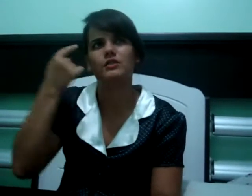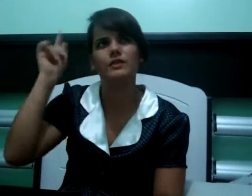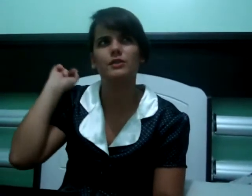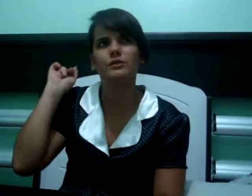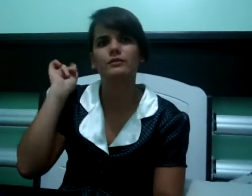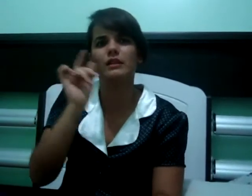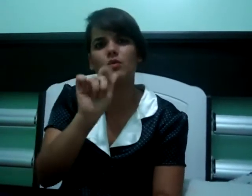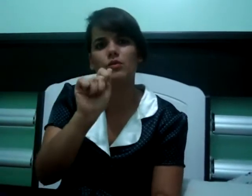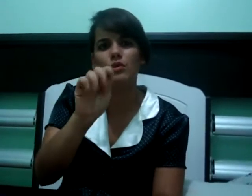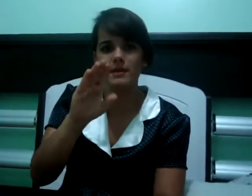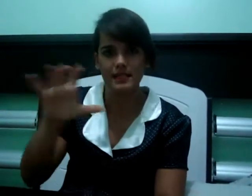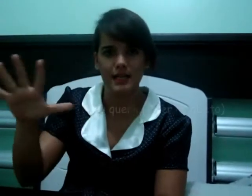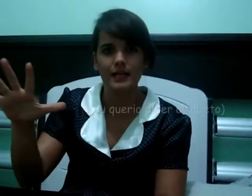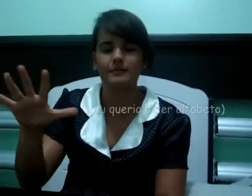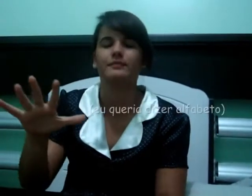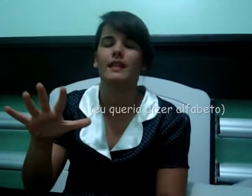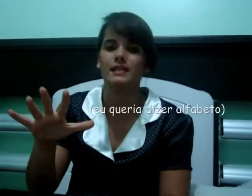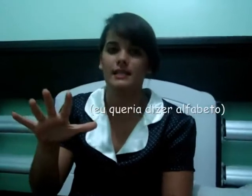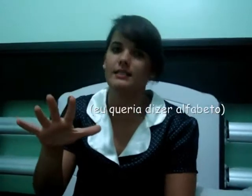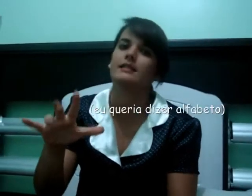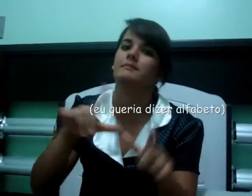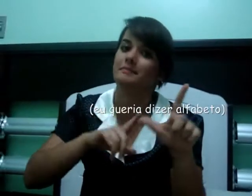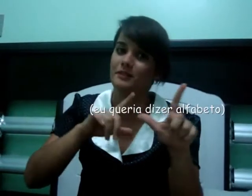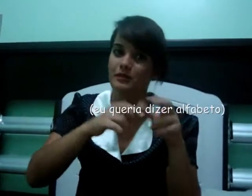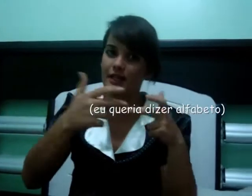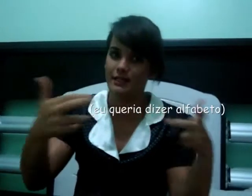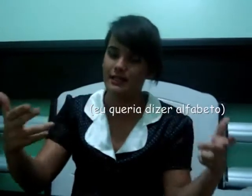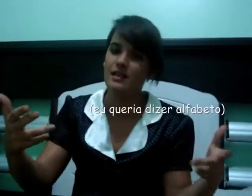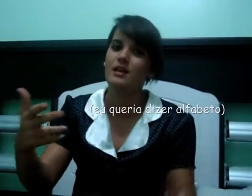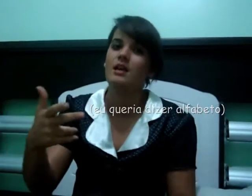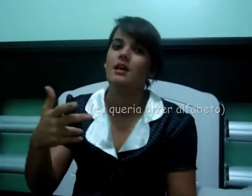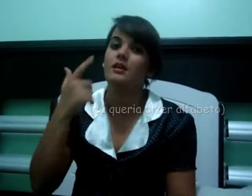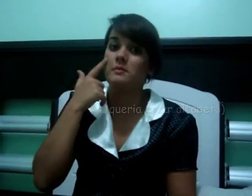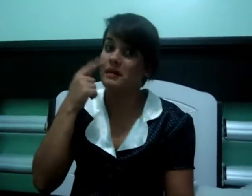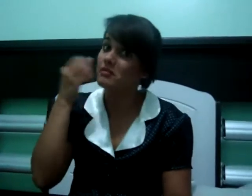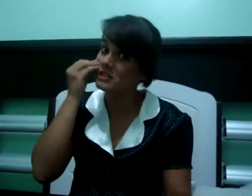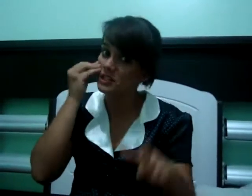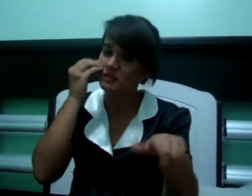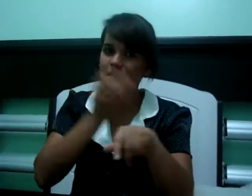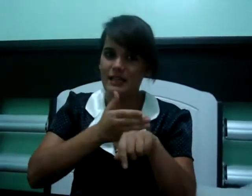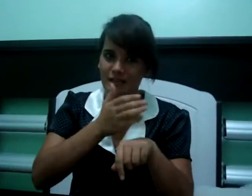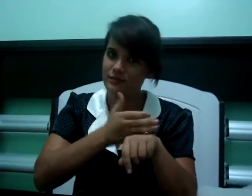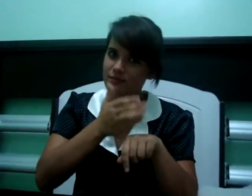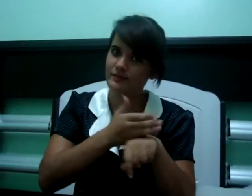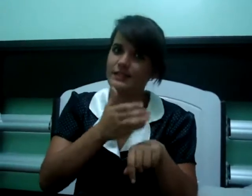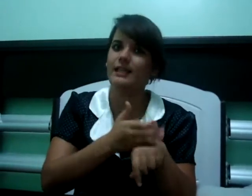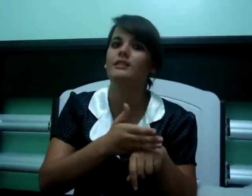a gente viu o ABC, né? As letras diferentes. Eu espero que vocês tenham treinado, certo?